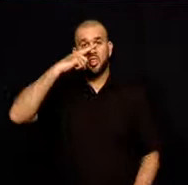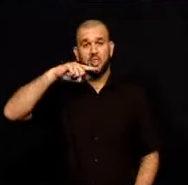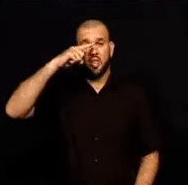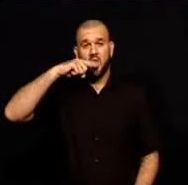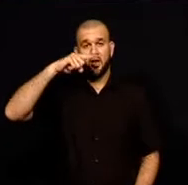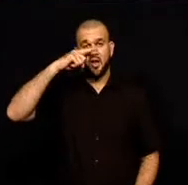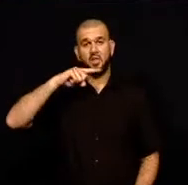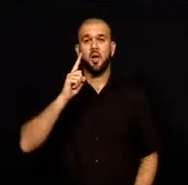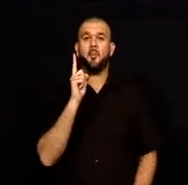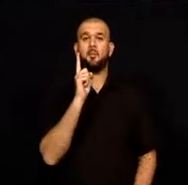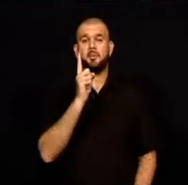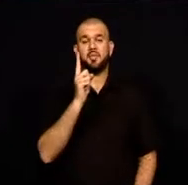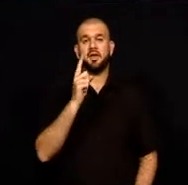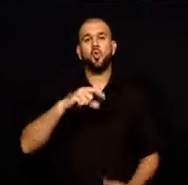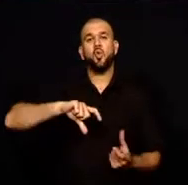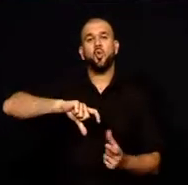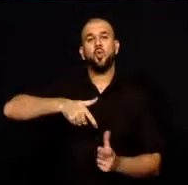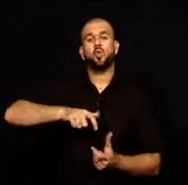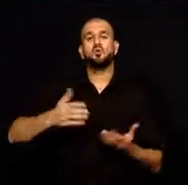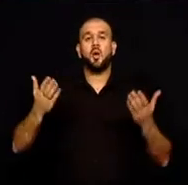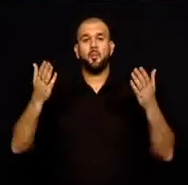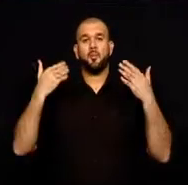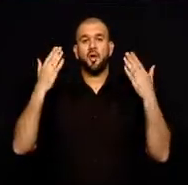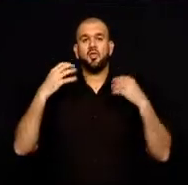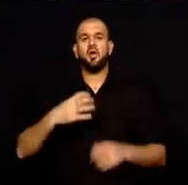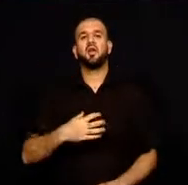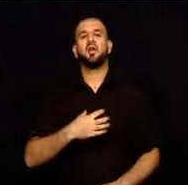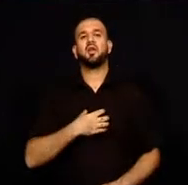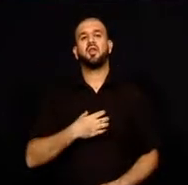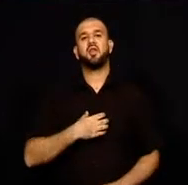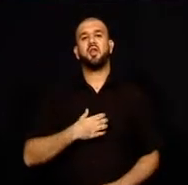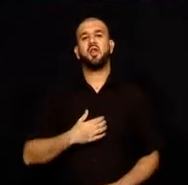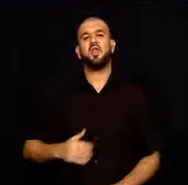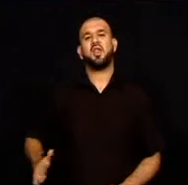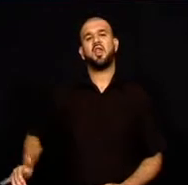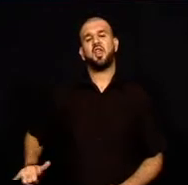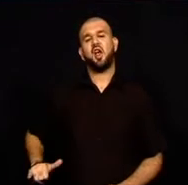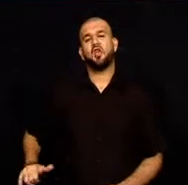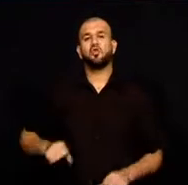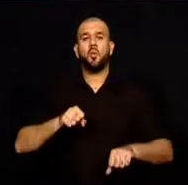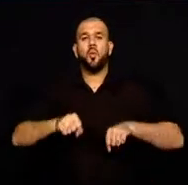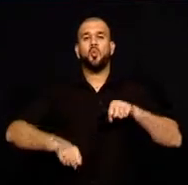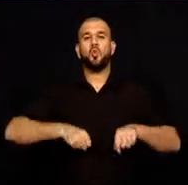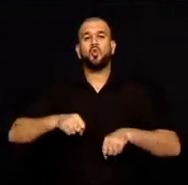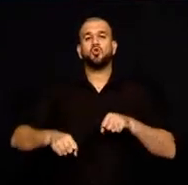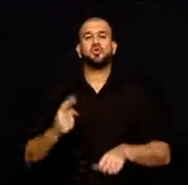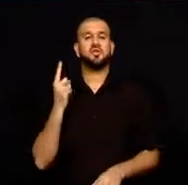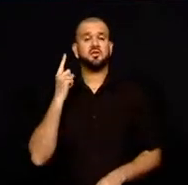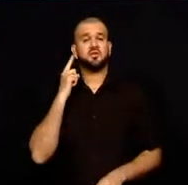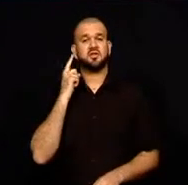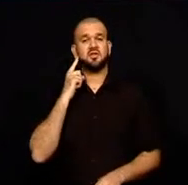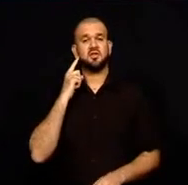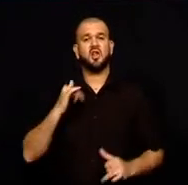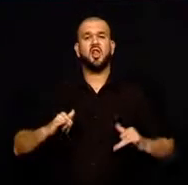Tayland'da bir ulusal parkta kendilerine yaklaşan motosikletin sesinden rahatsız olan